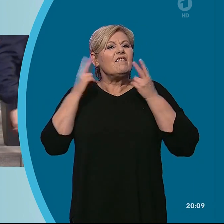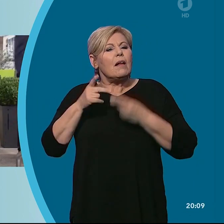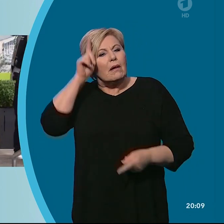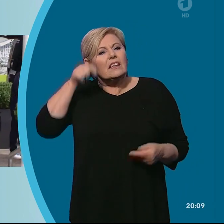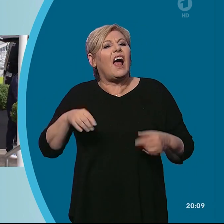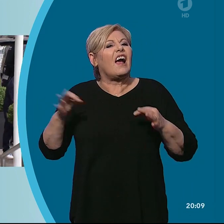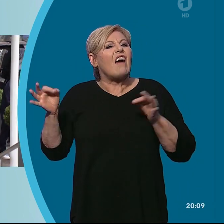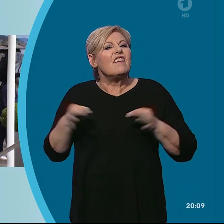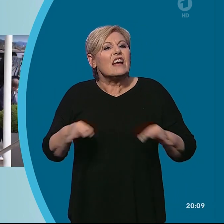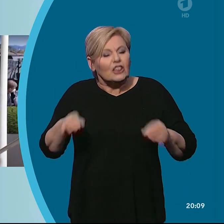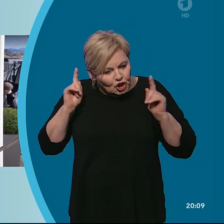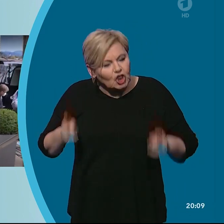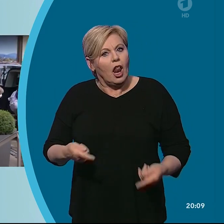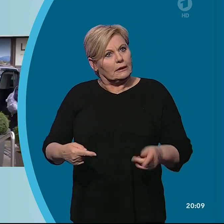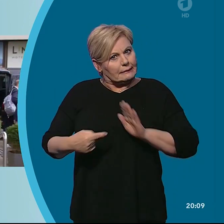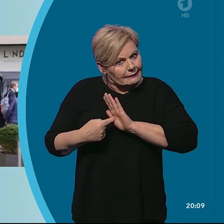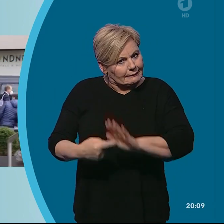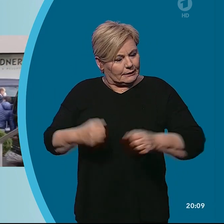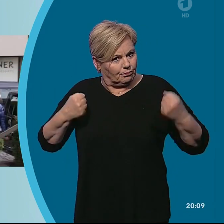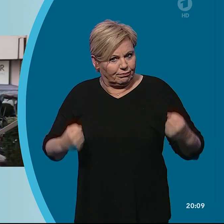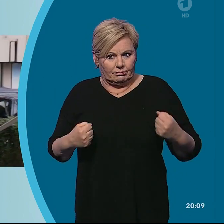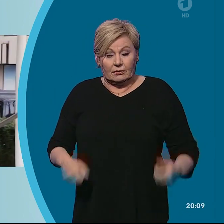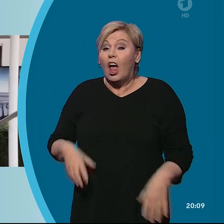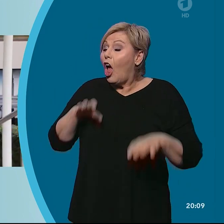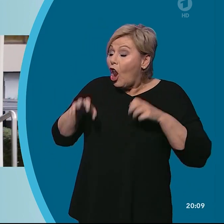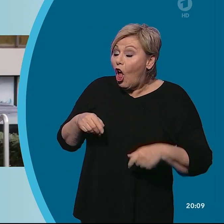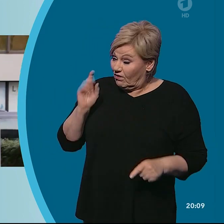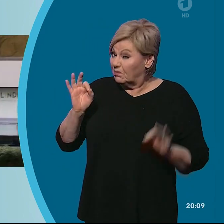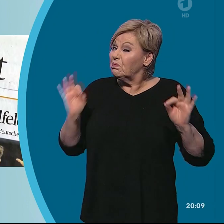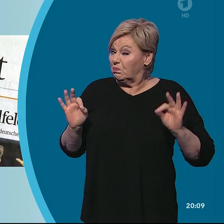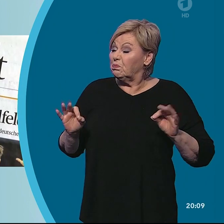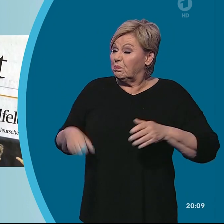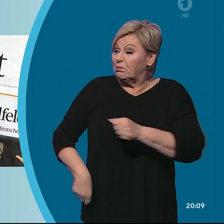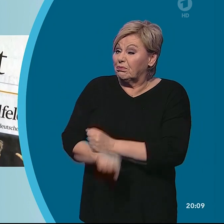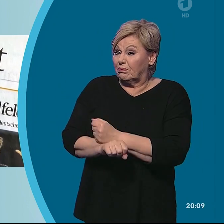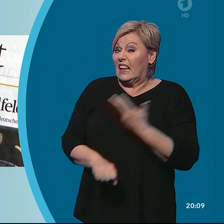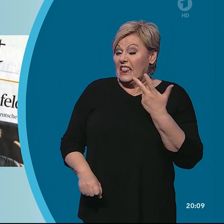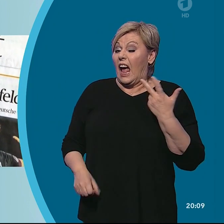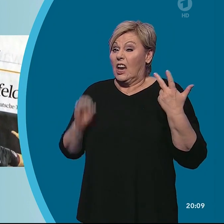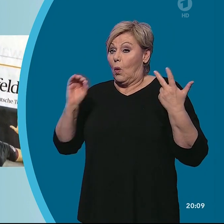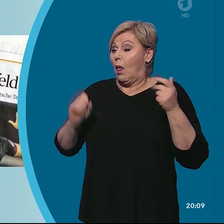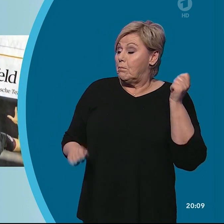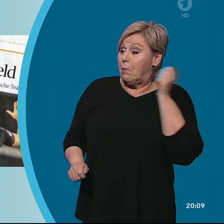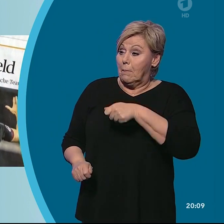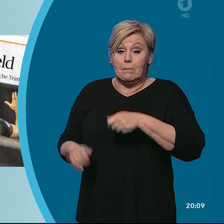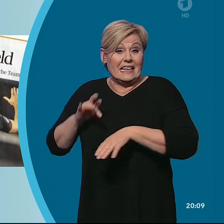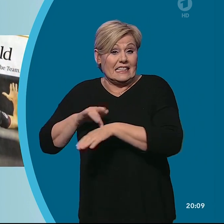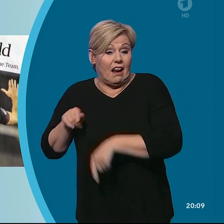überzeugen. Joachim Löw und Co. haben einen soliden Auftritt hingelegt beim 3 zu 0 über Island. Die Resonanz war positiv,